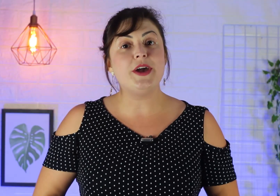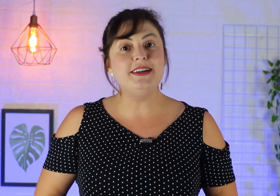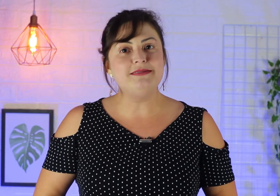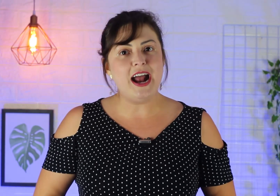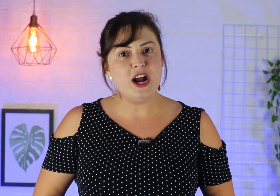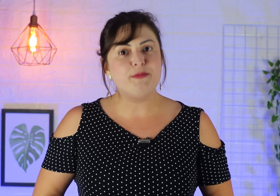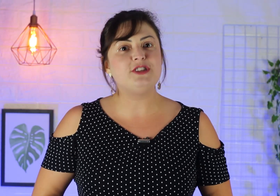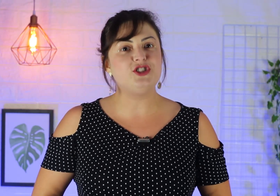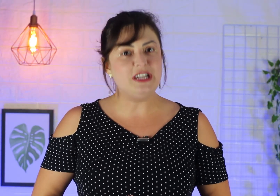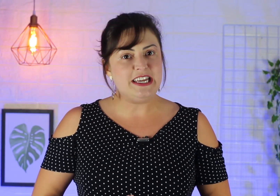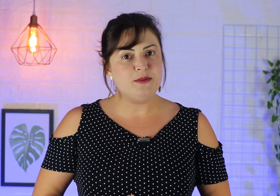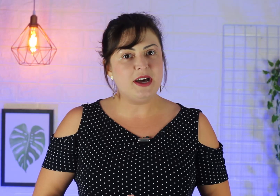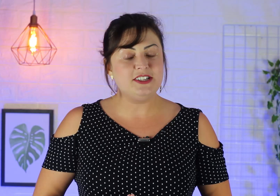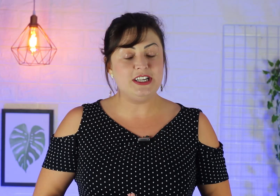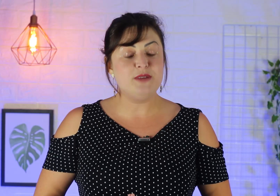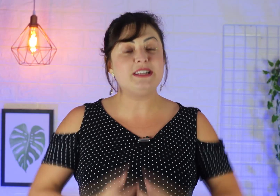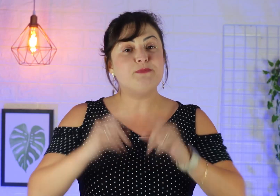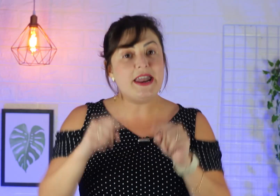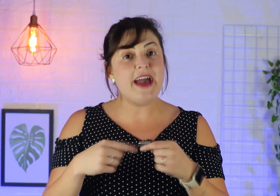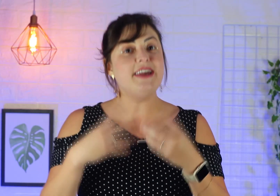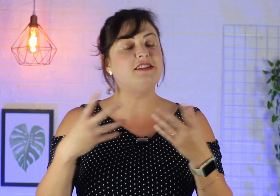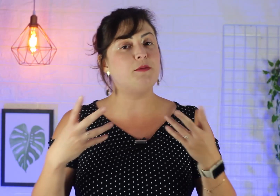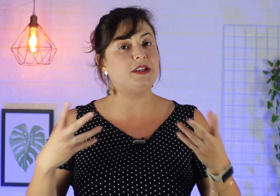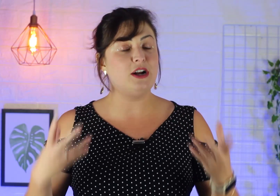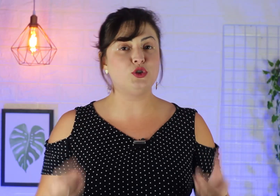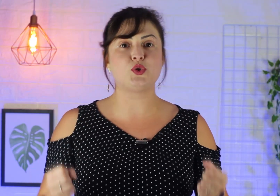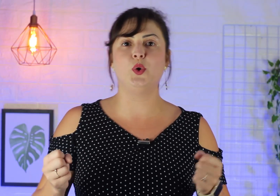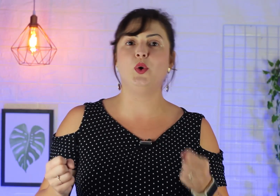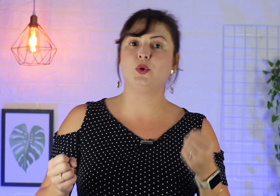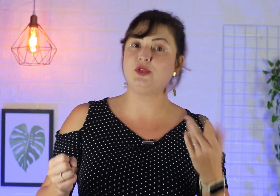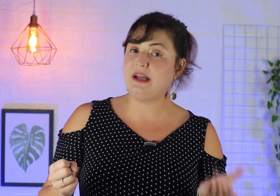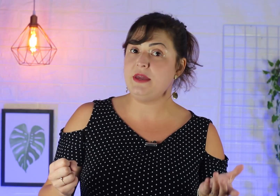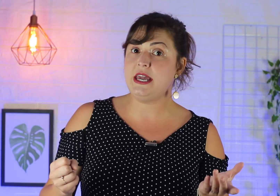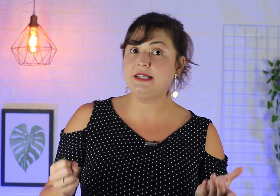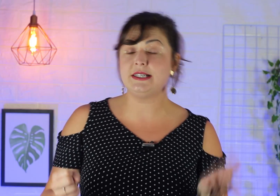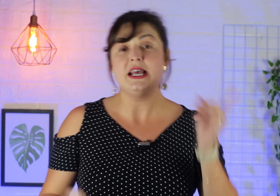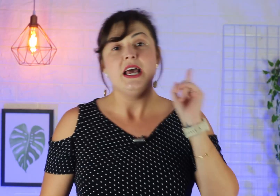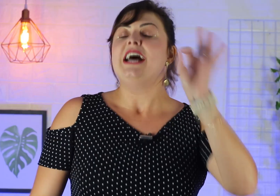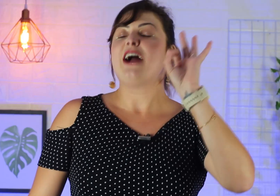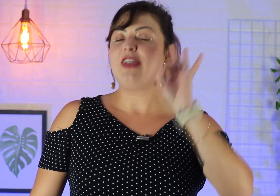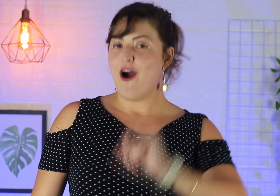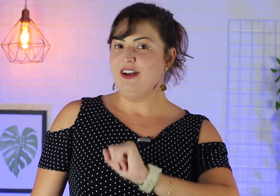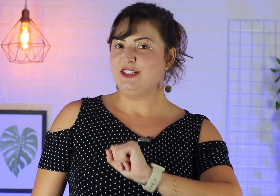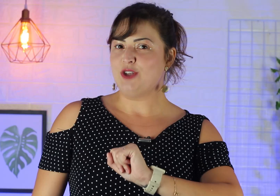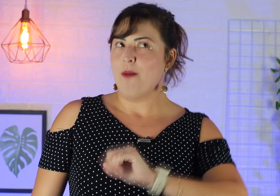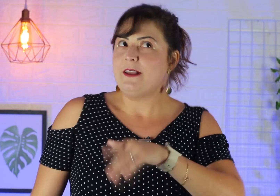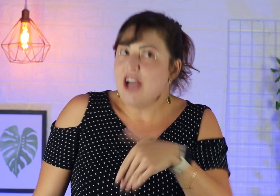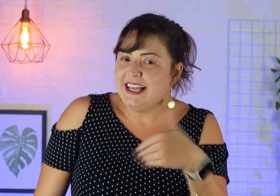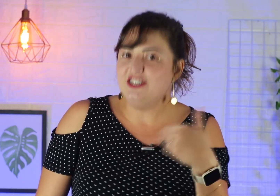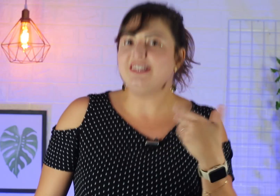intérpretes de Libras para interpretar nos cultos, nas missas. Agora, olha só, já que já